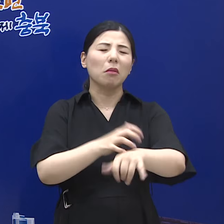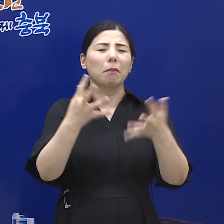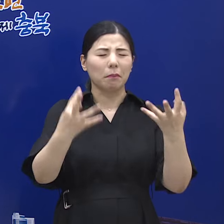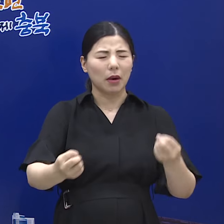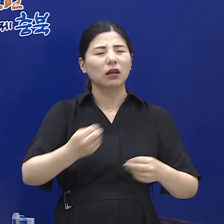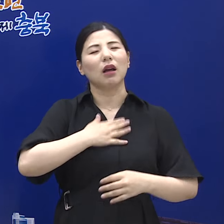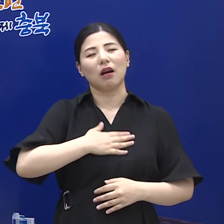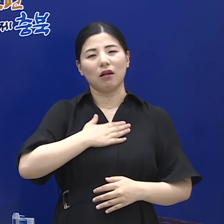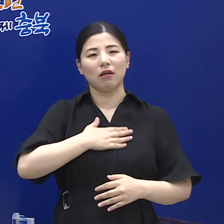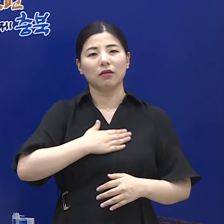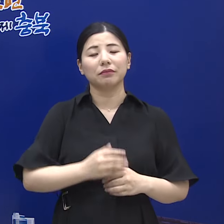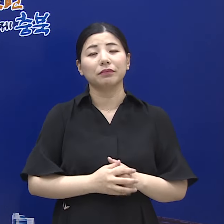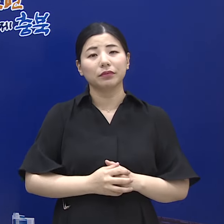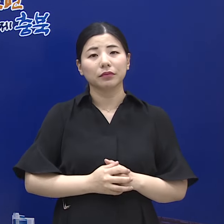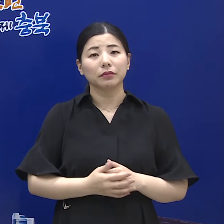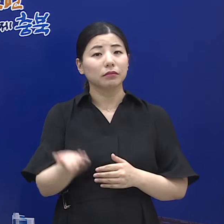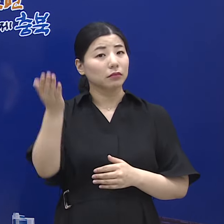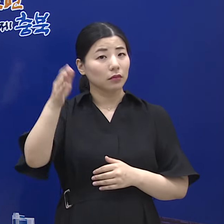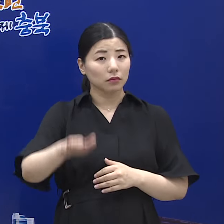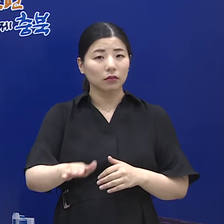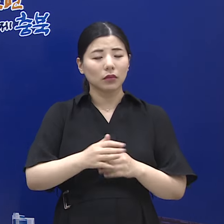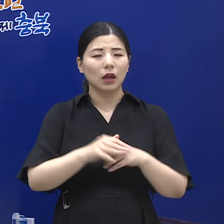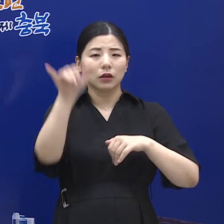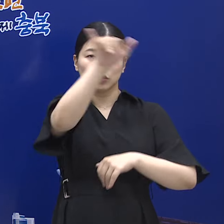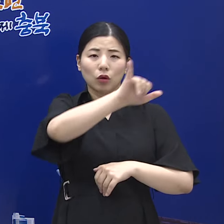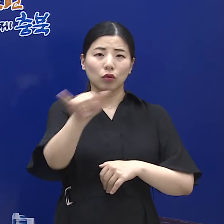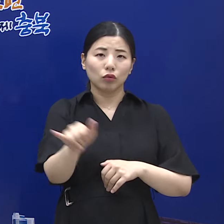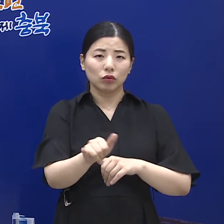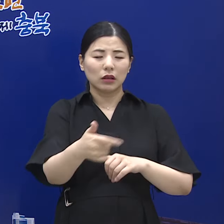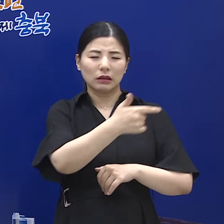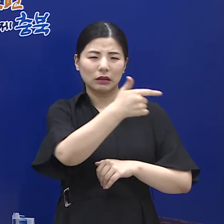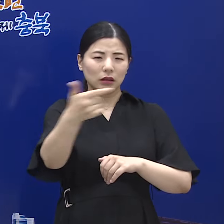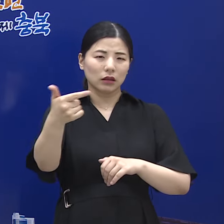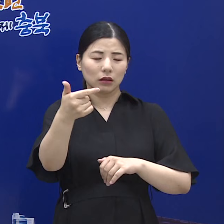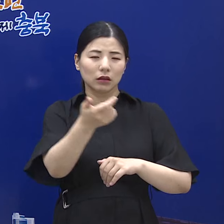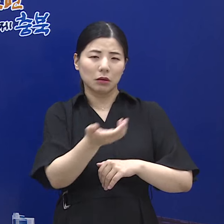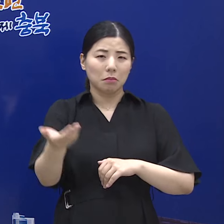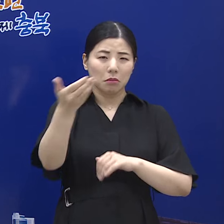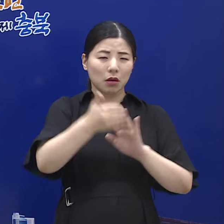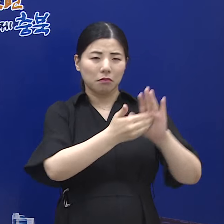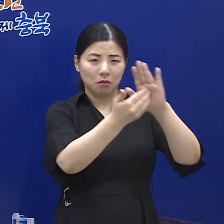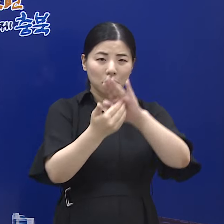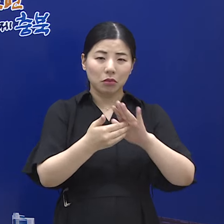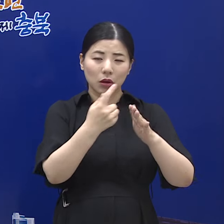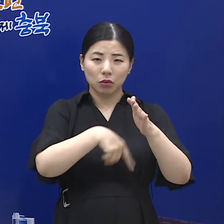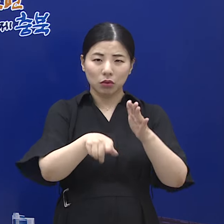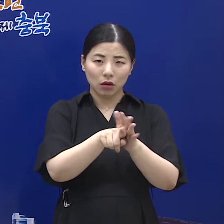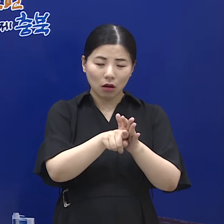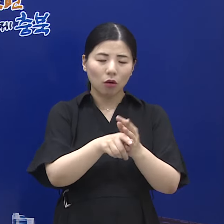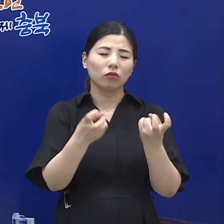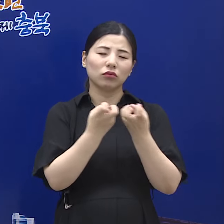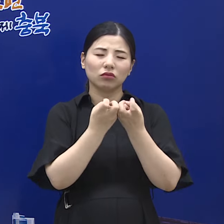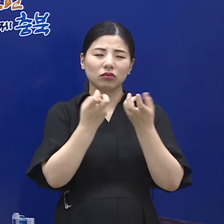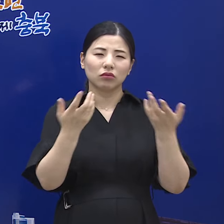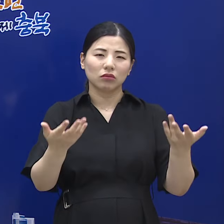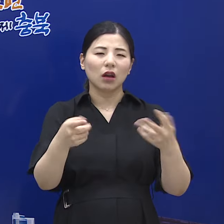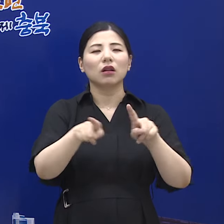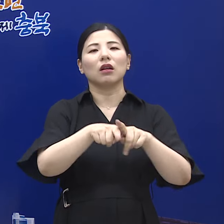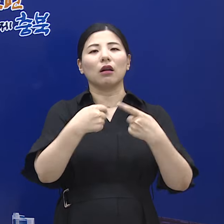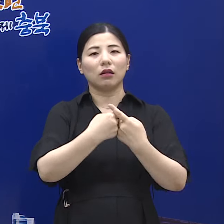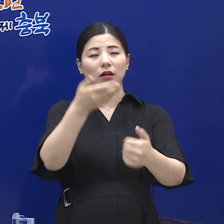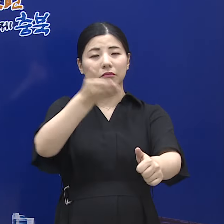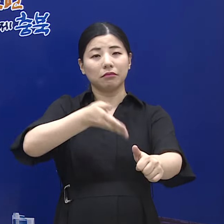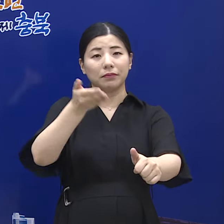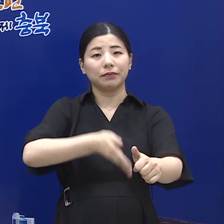것을 잘 알고 있습니다. 다만 전국적인 대규모 위기사항에 대응하기 위한 부득이한 조치임을 양해해 주시기